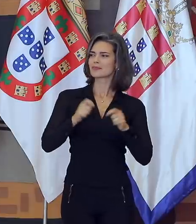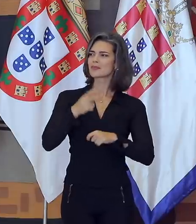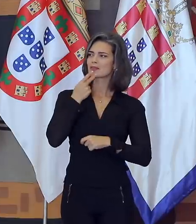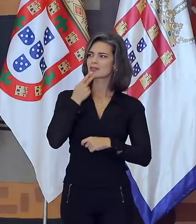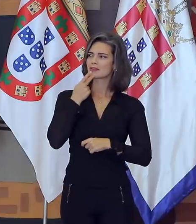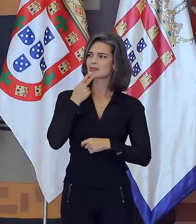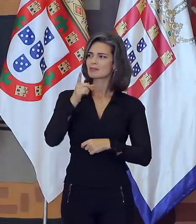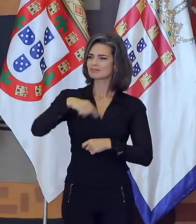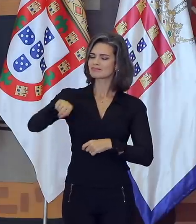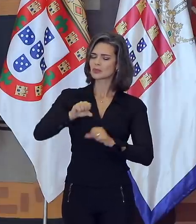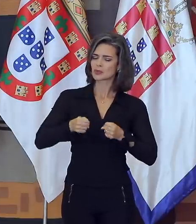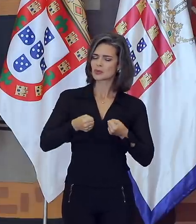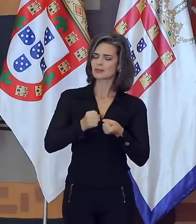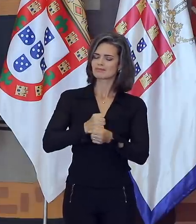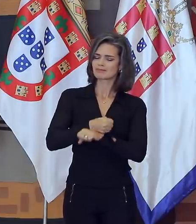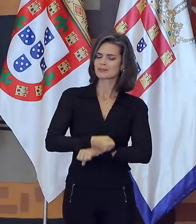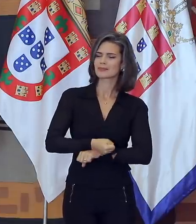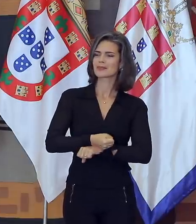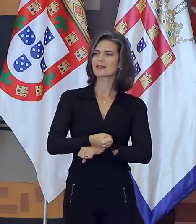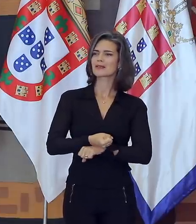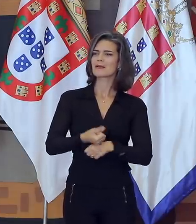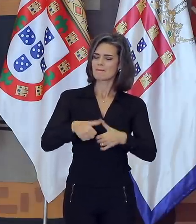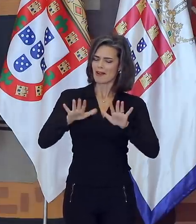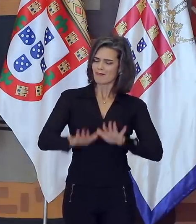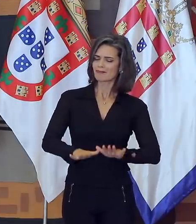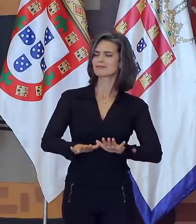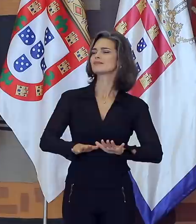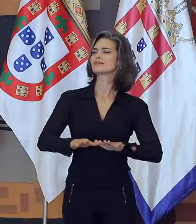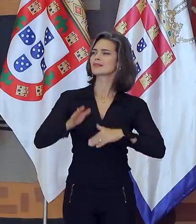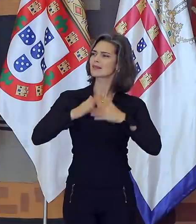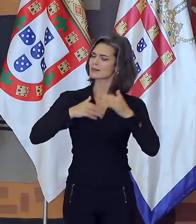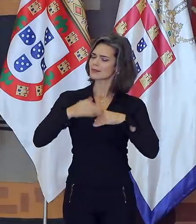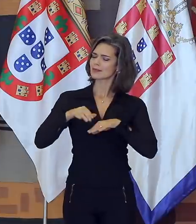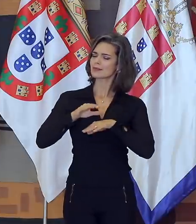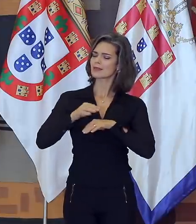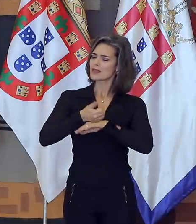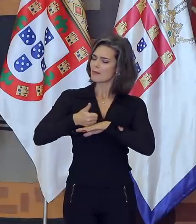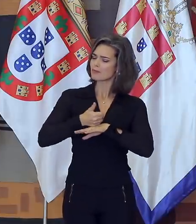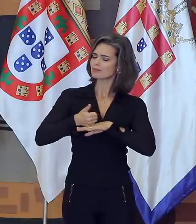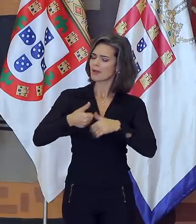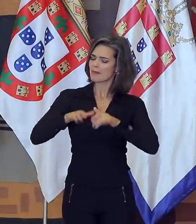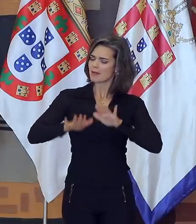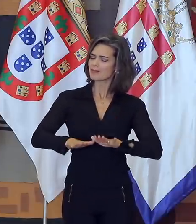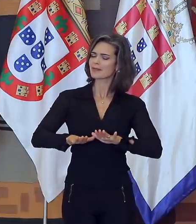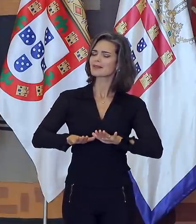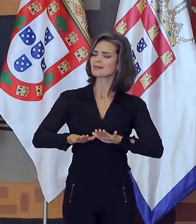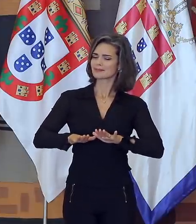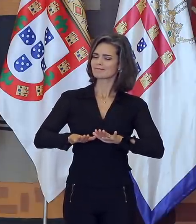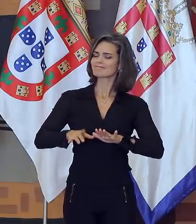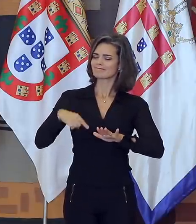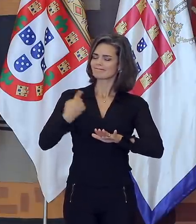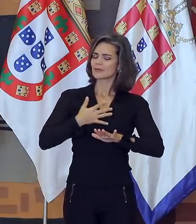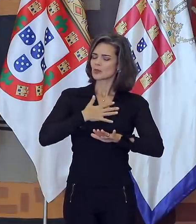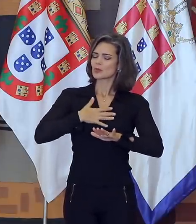vocês, vocês empenharão ao longo de suas vidas para ficar nessa carreira, para ter sucesso nessa carreira. Enfim, nos custa muito,